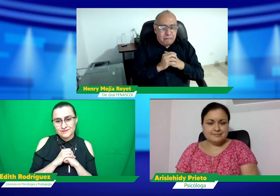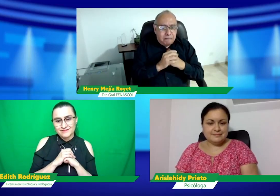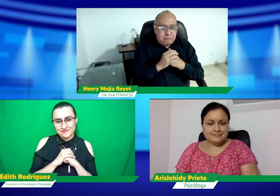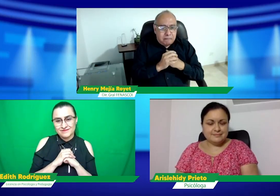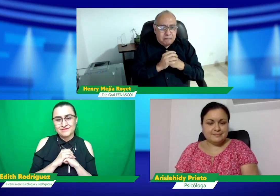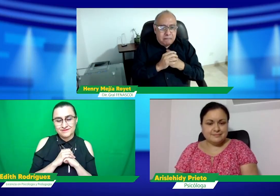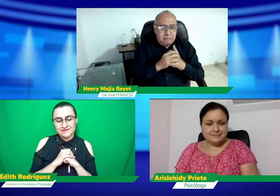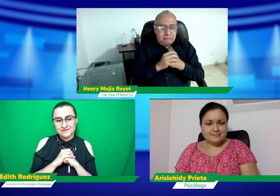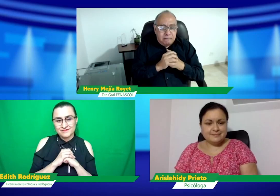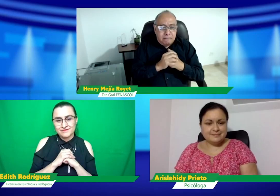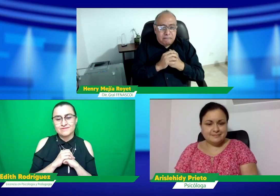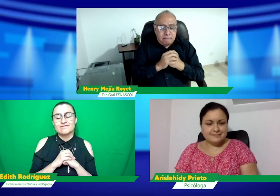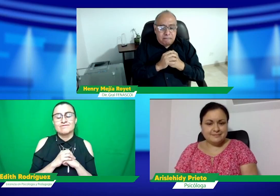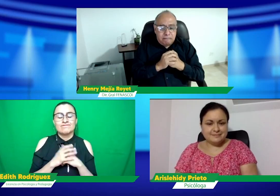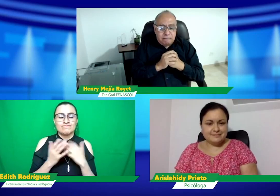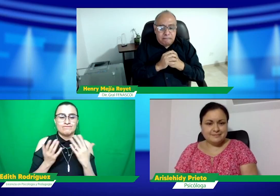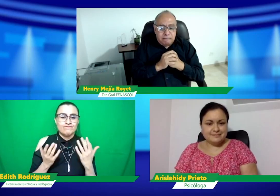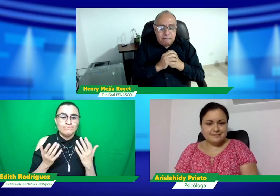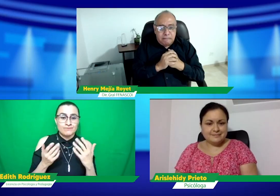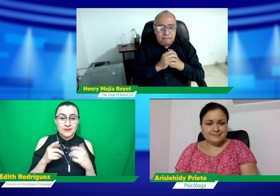encerrados en sus casas. ¿Qué opinión les merece?